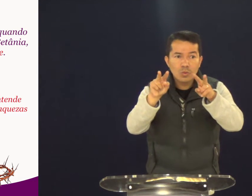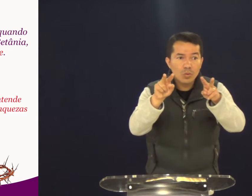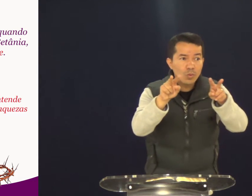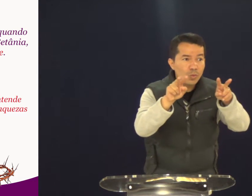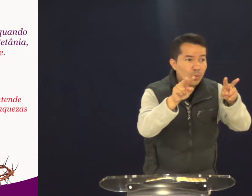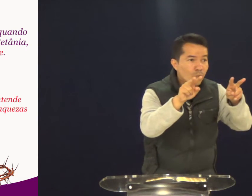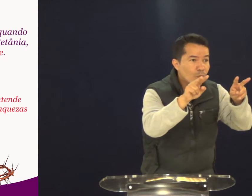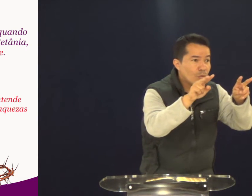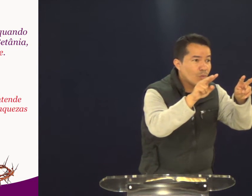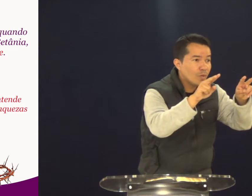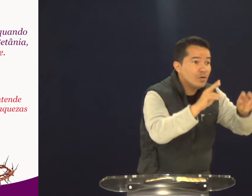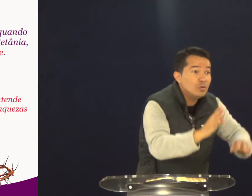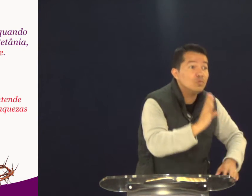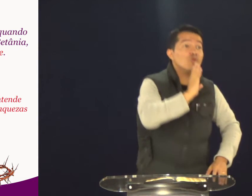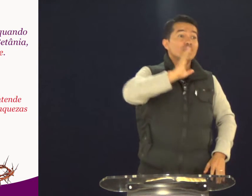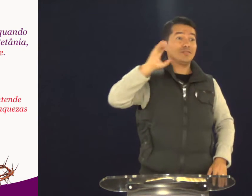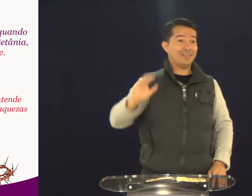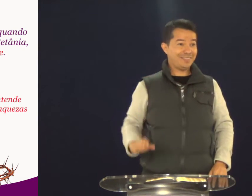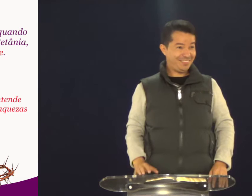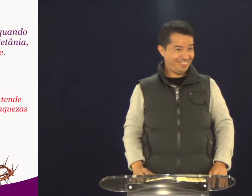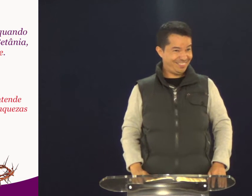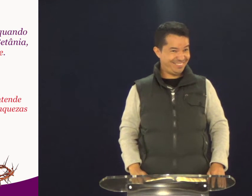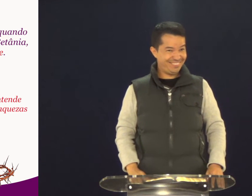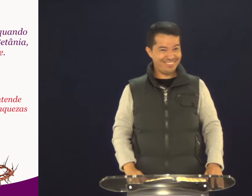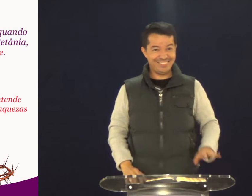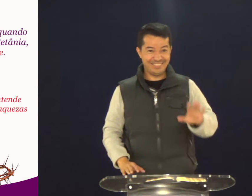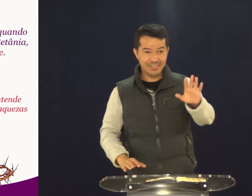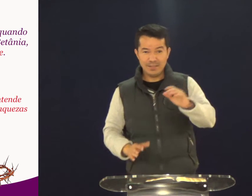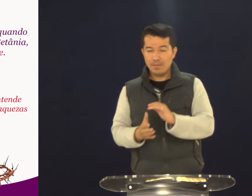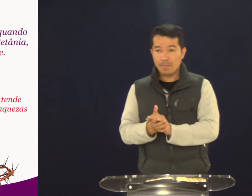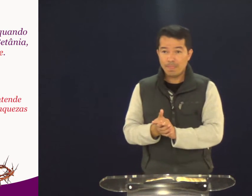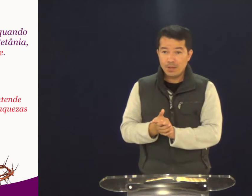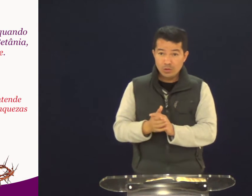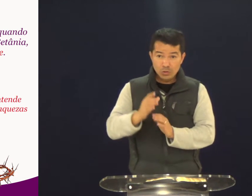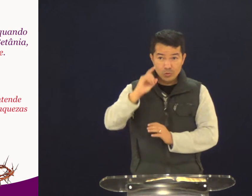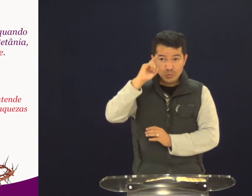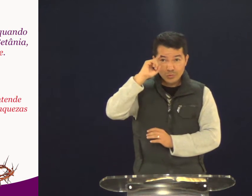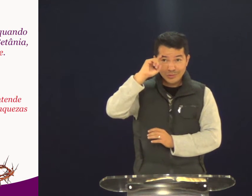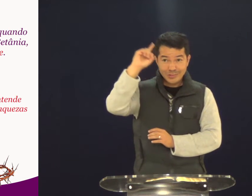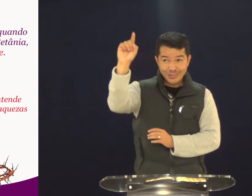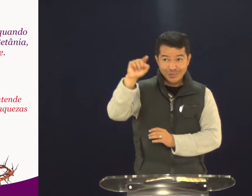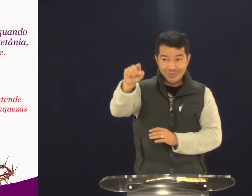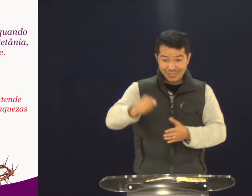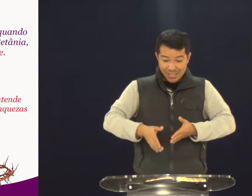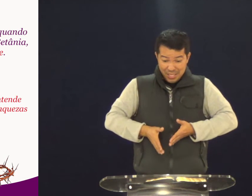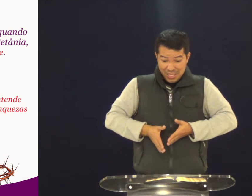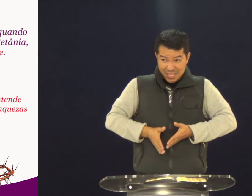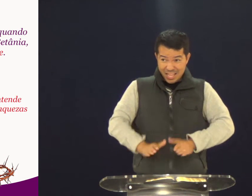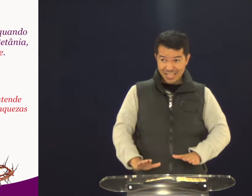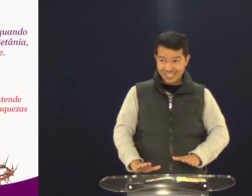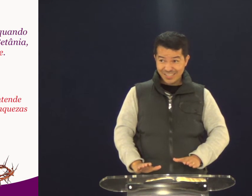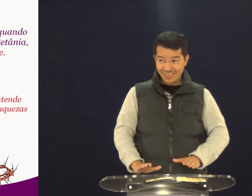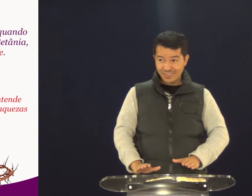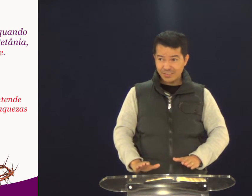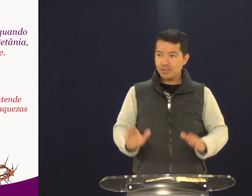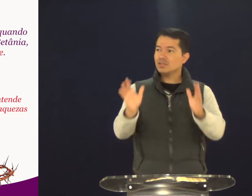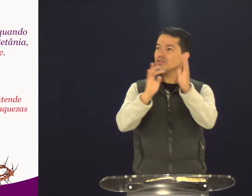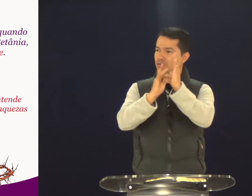Jesus olha para você e conhece. Então, um dia, no dia que você